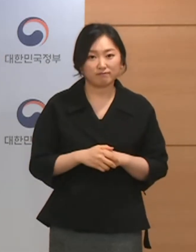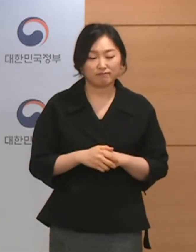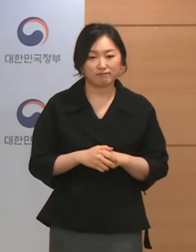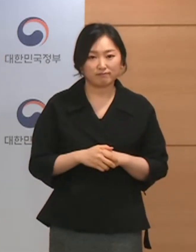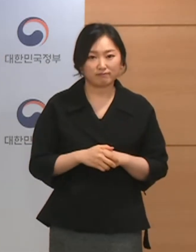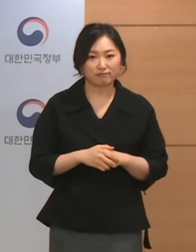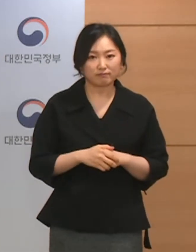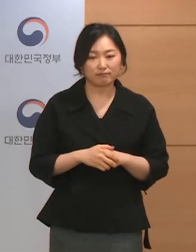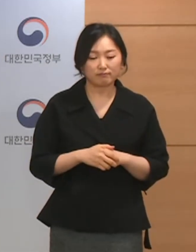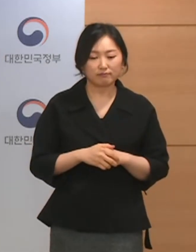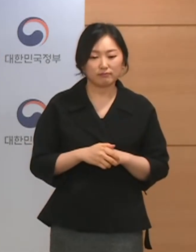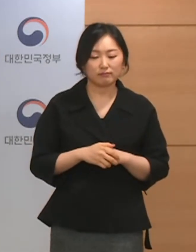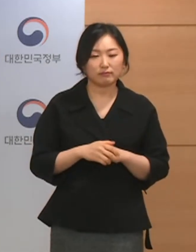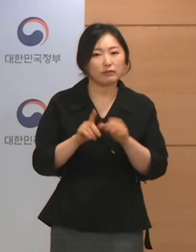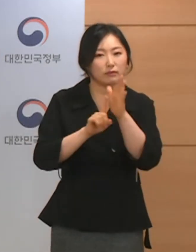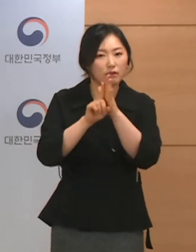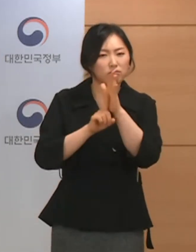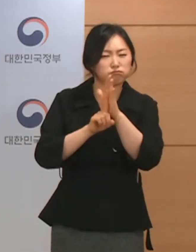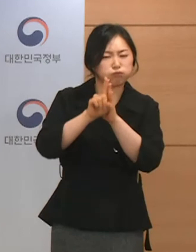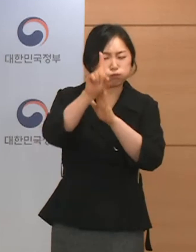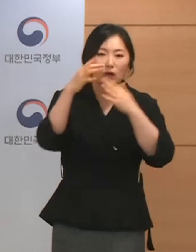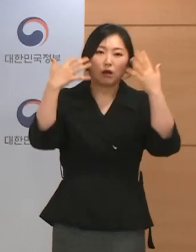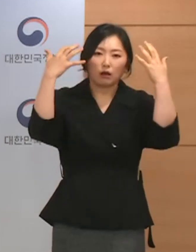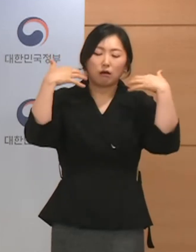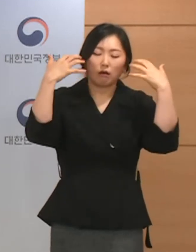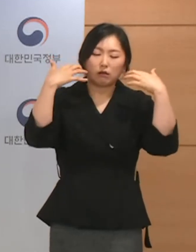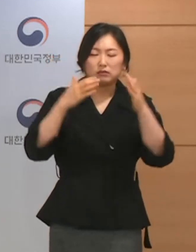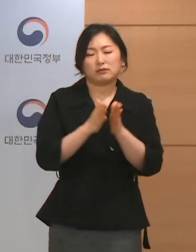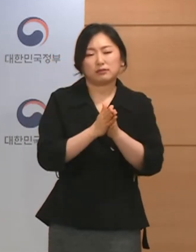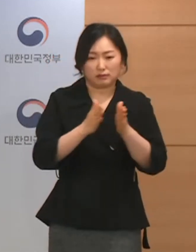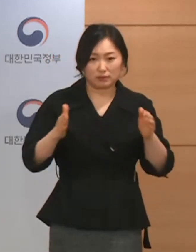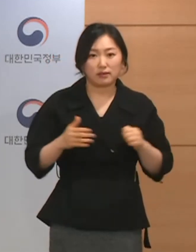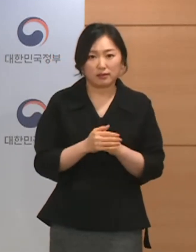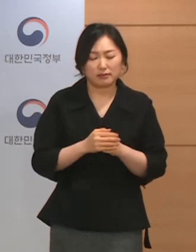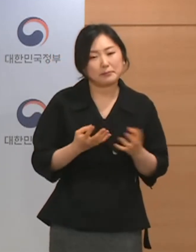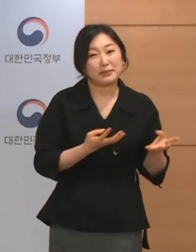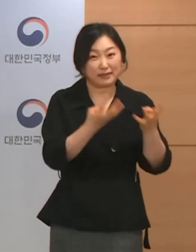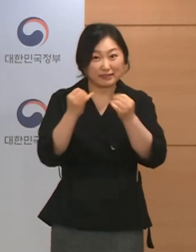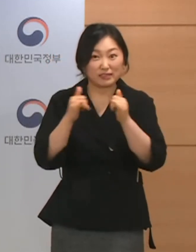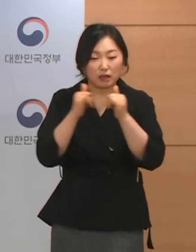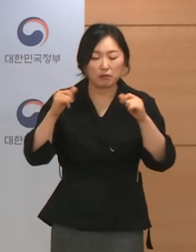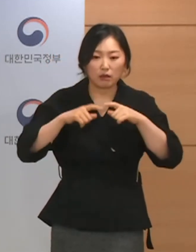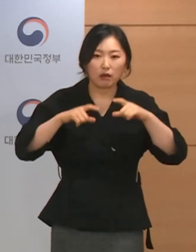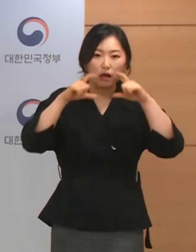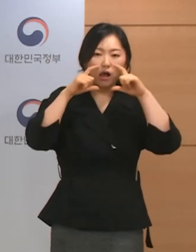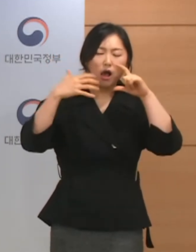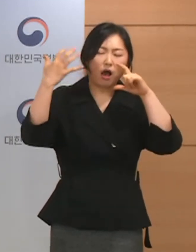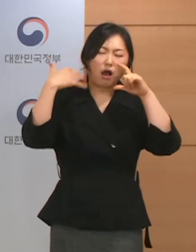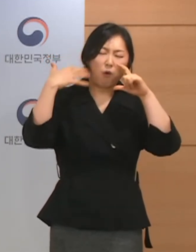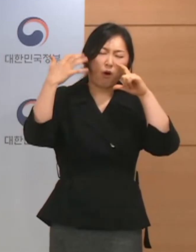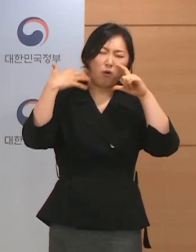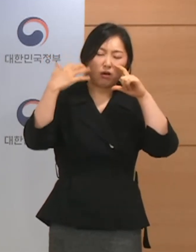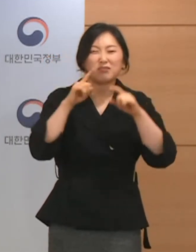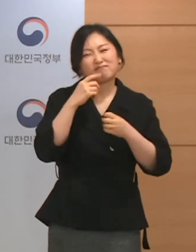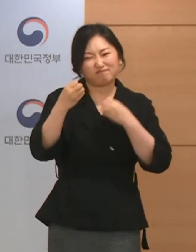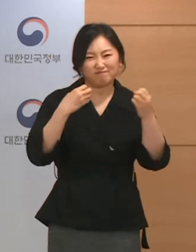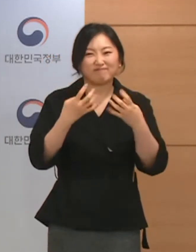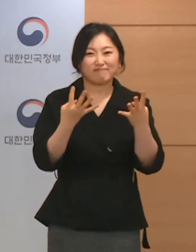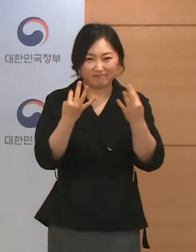무더운 여름날이 계속되고 있습니다. 많은 분께서 마스크 착용의 어려움을 말씀하고 계십니다.